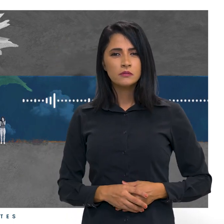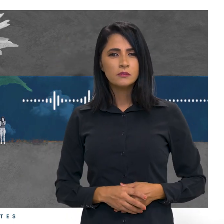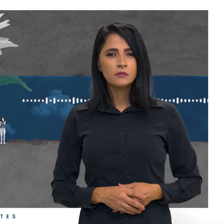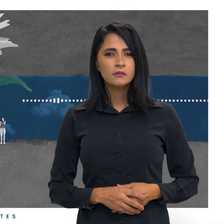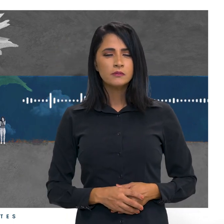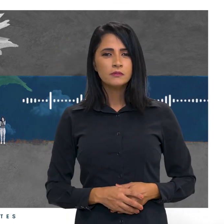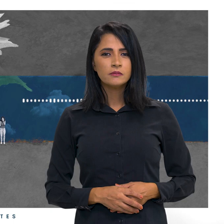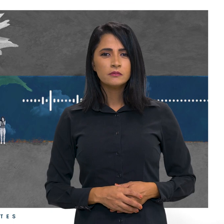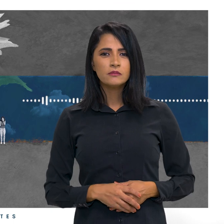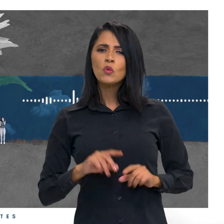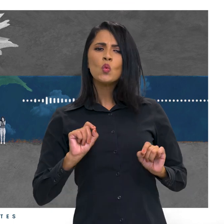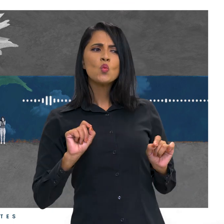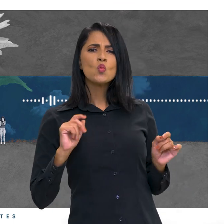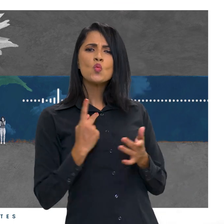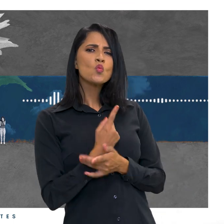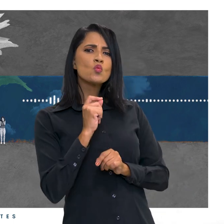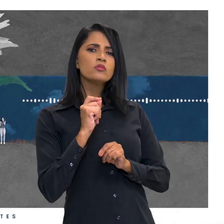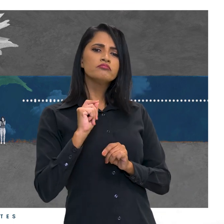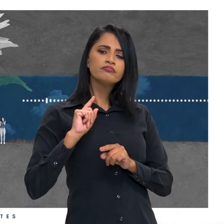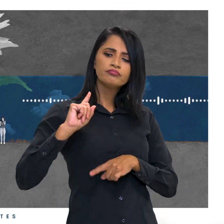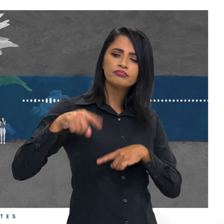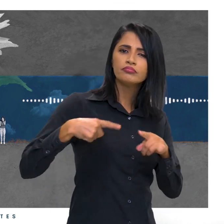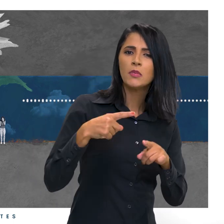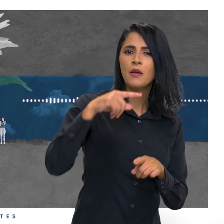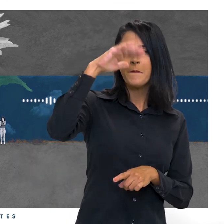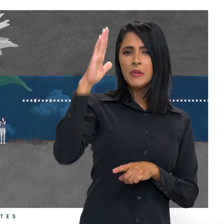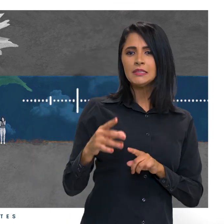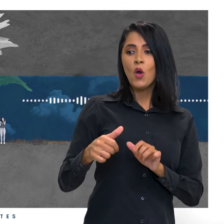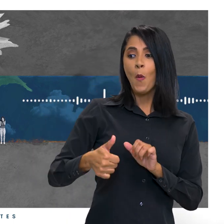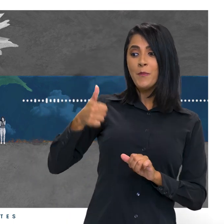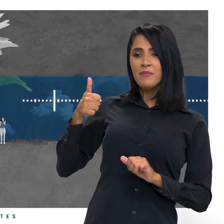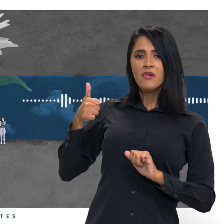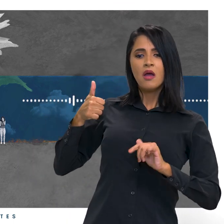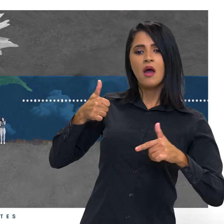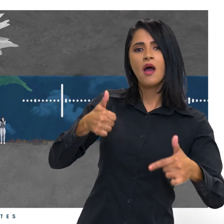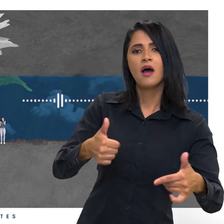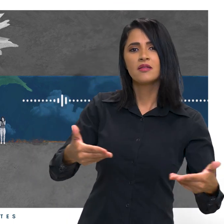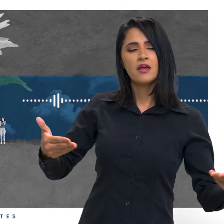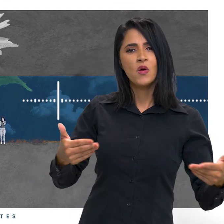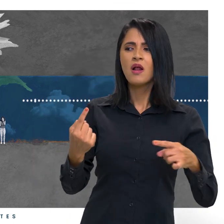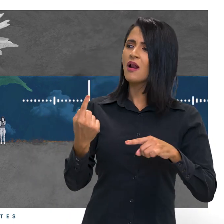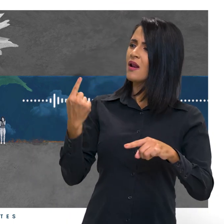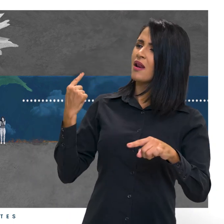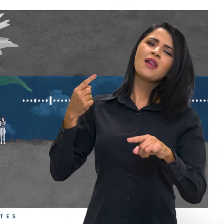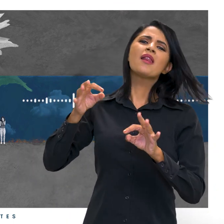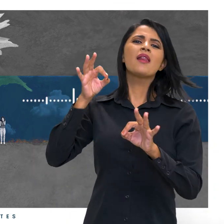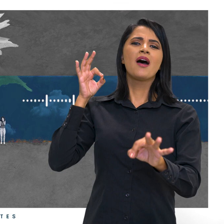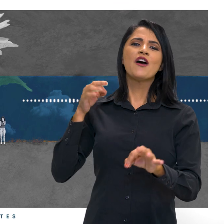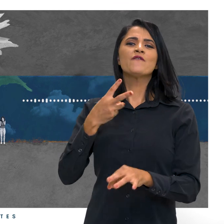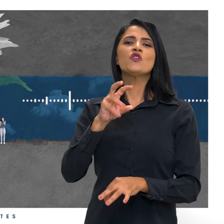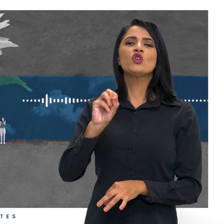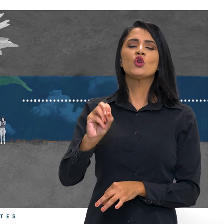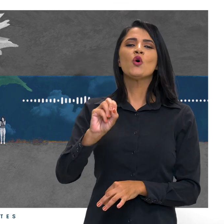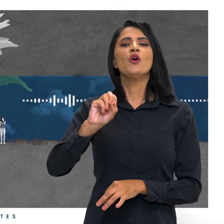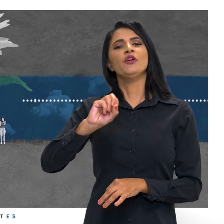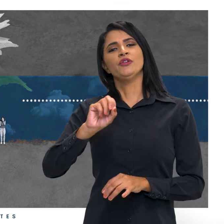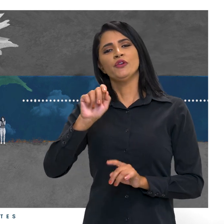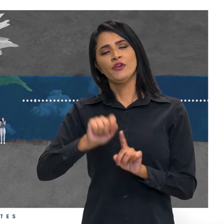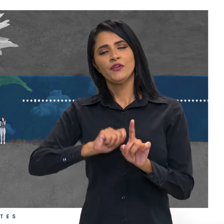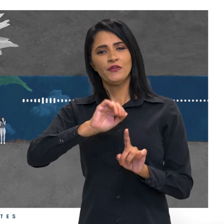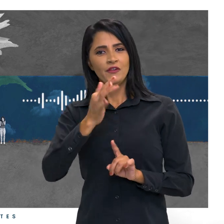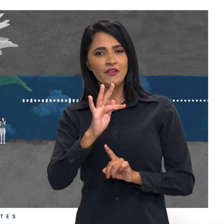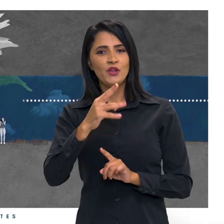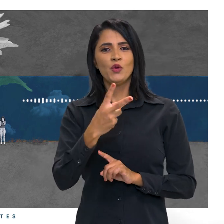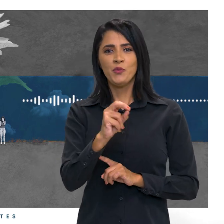O que será que avançou no Brasil desde o primeiro episódio do podcast veiculado lá nos longínquos 28 de fevereiro de 2023?